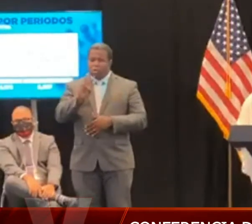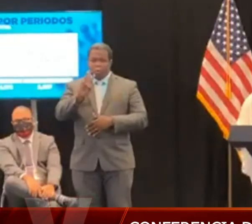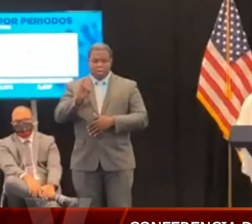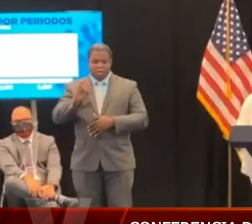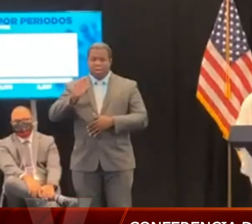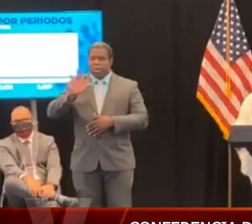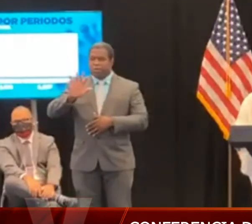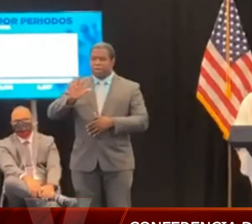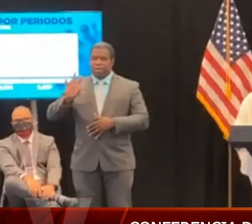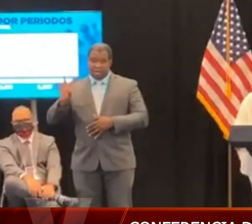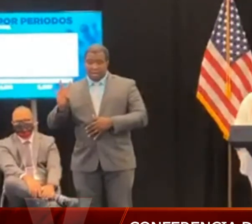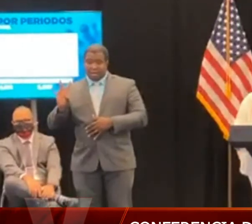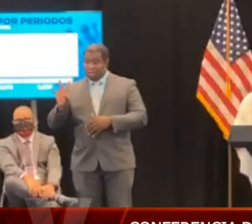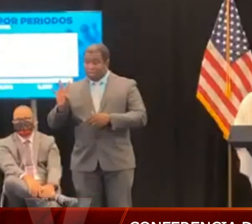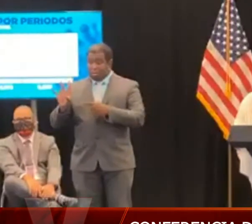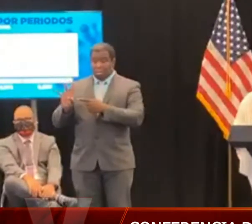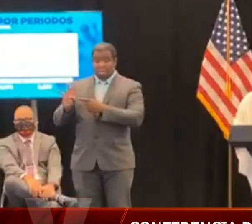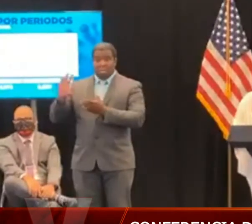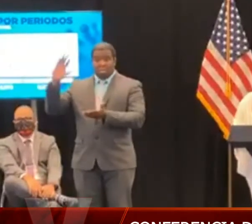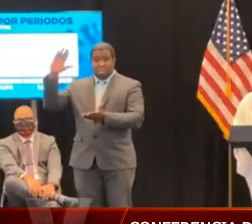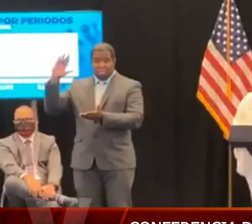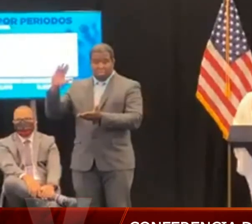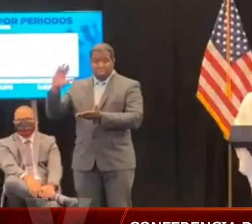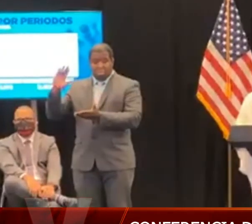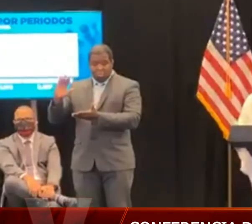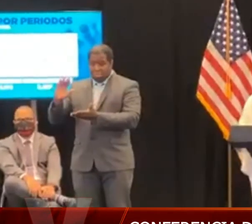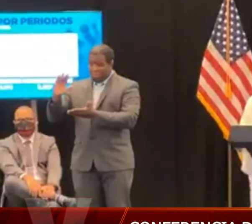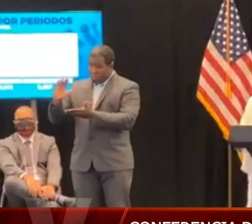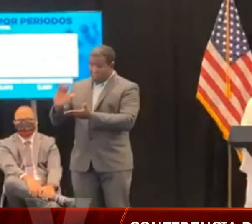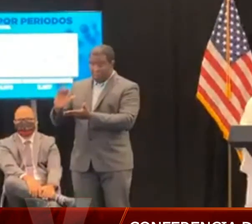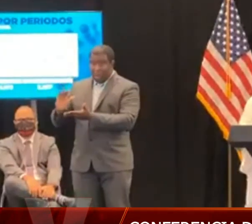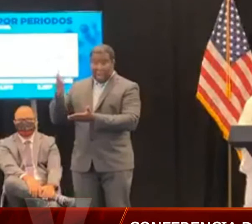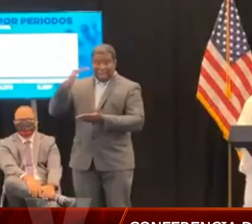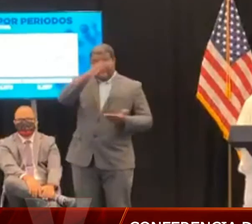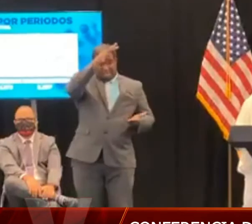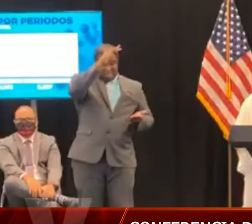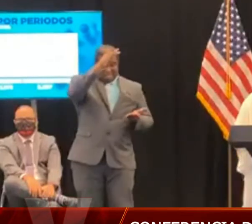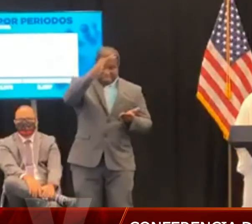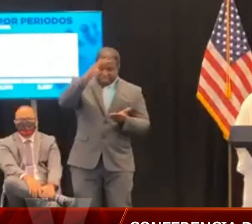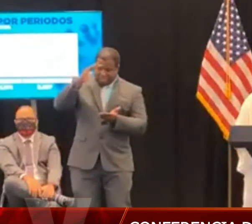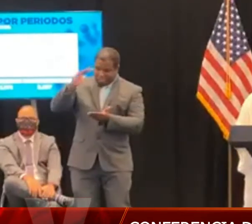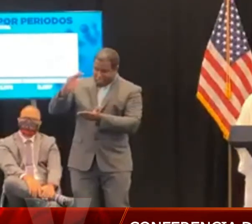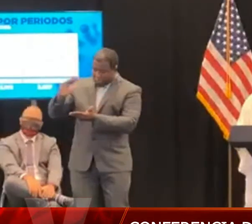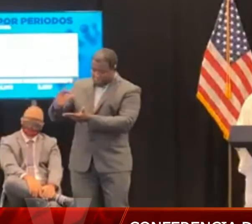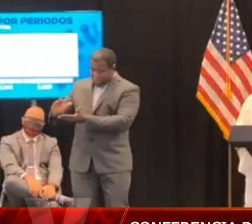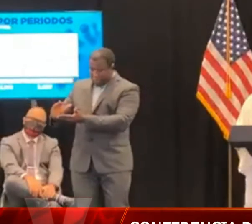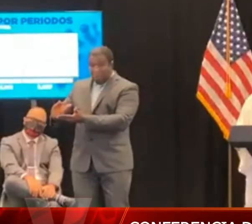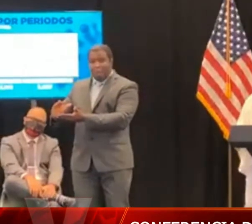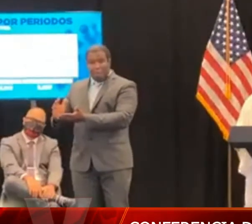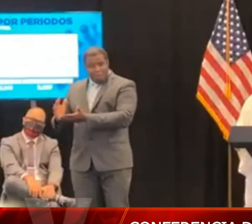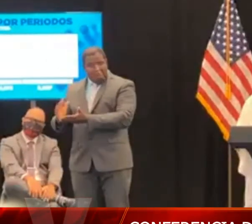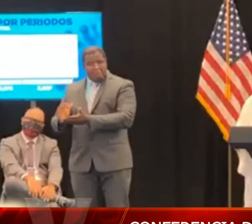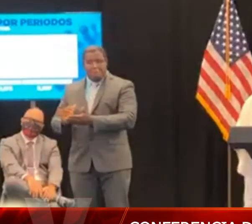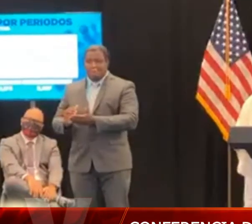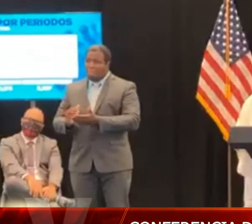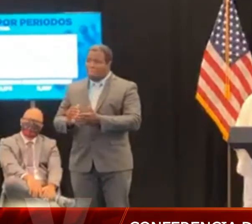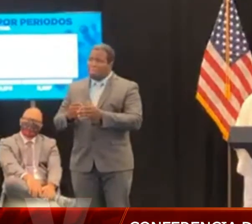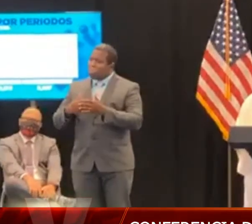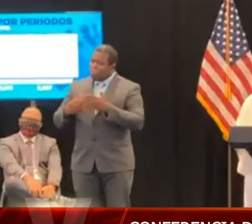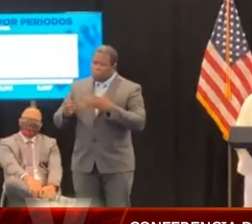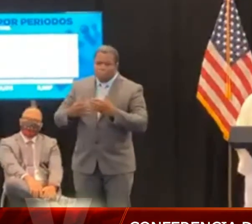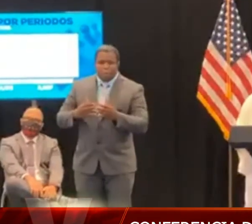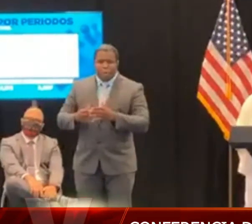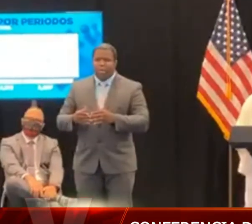,916 casos. Una sola vida que cobre este mortal virus